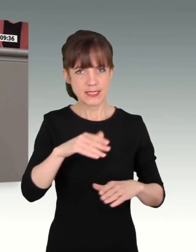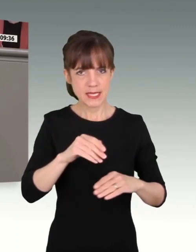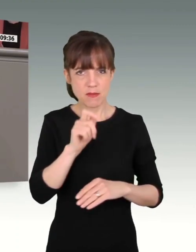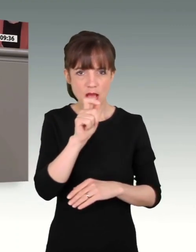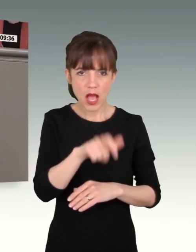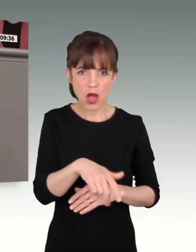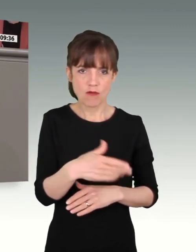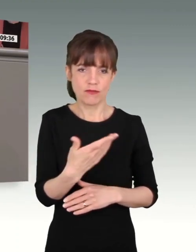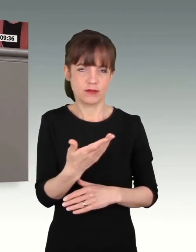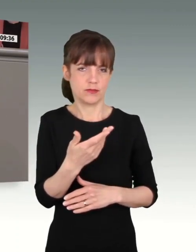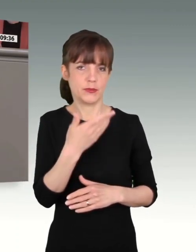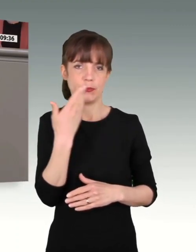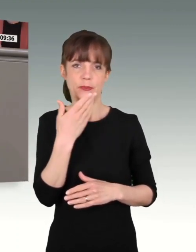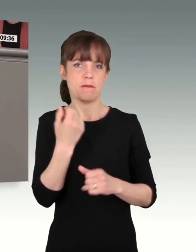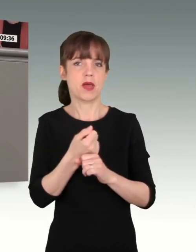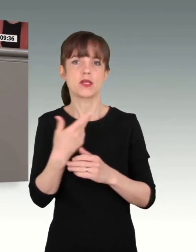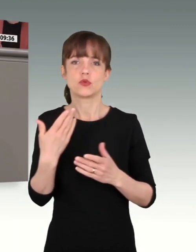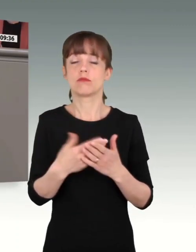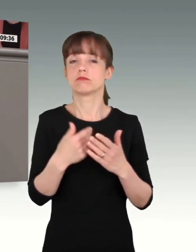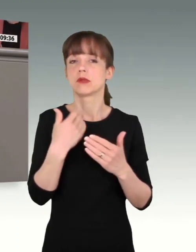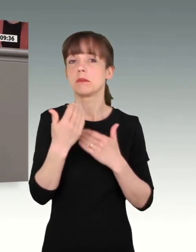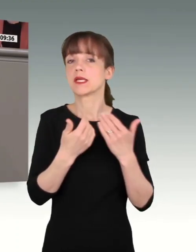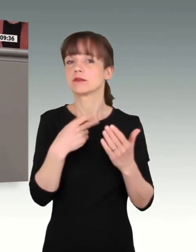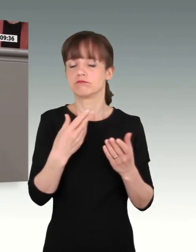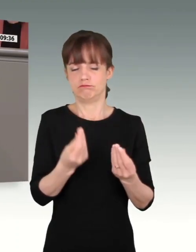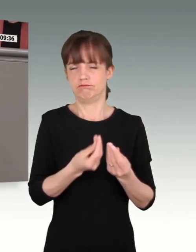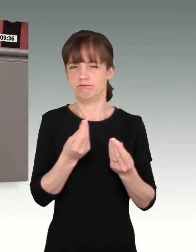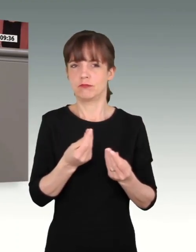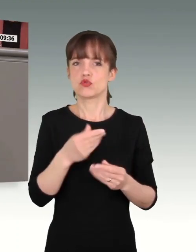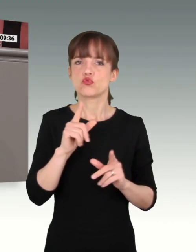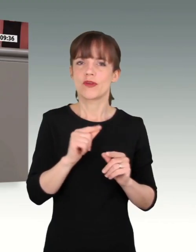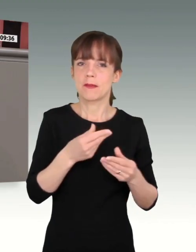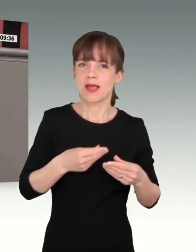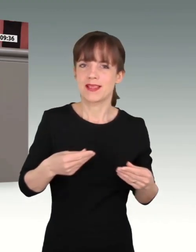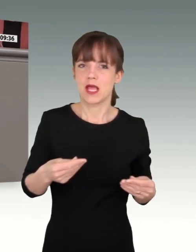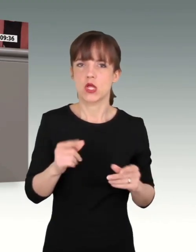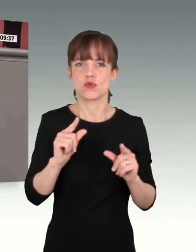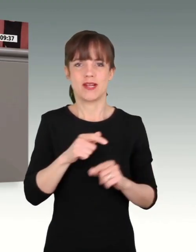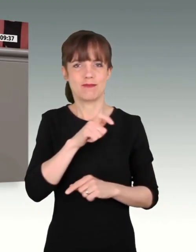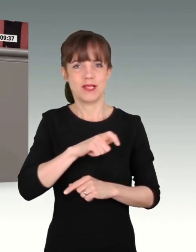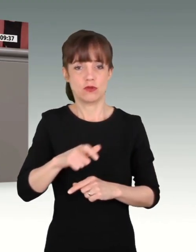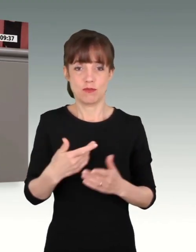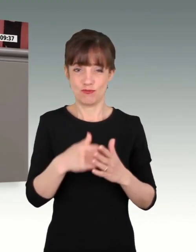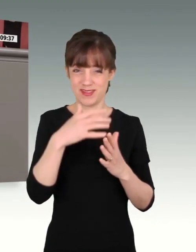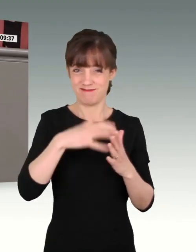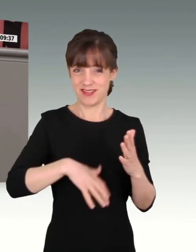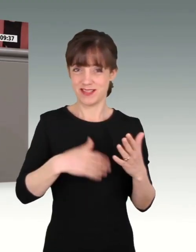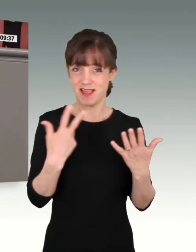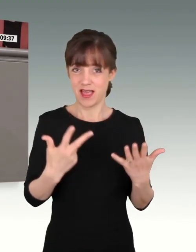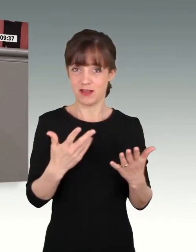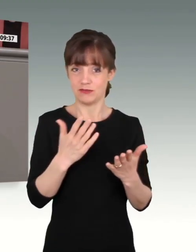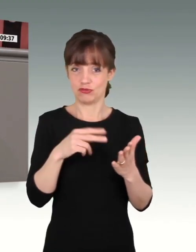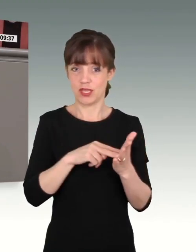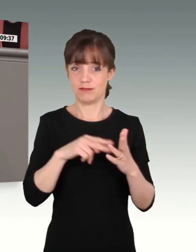diesem Wehrbericht wider. Zu wenig Material, zu wenig Personal, veraltete Strukturen. Gleich auf Seite 8 heißt es, Zitat,